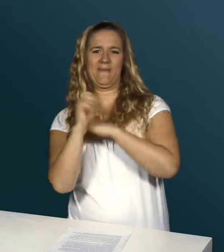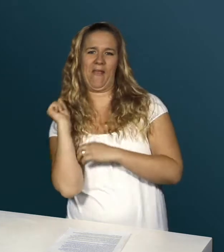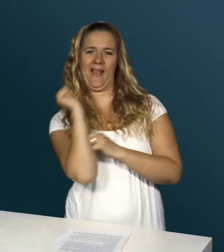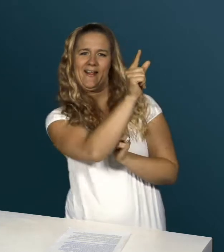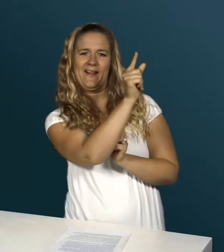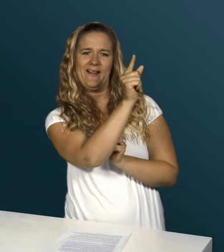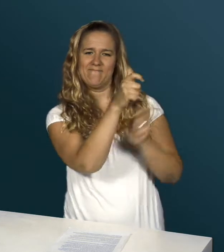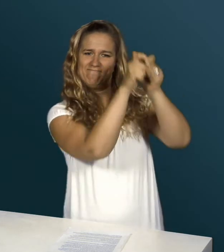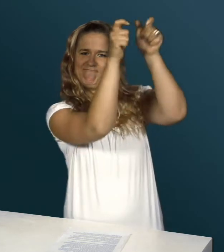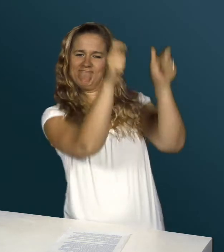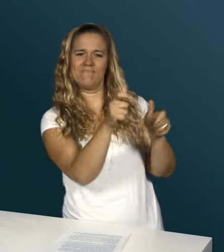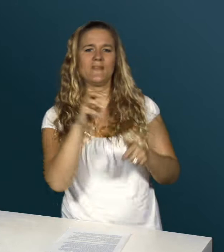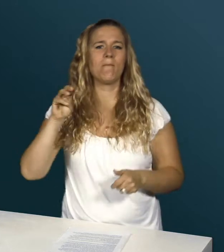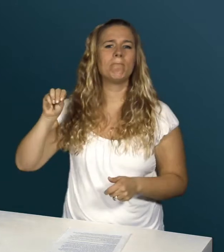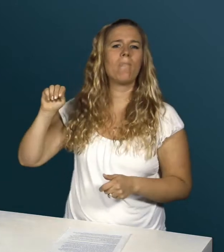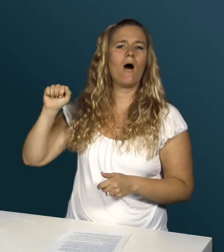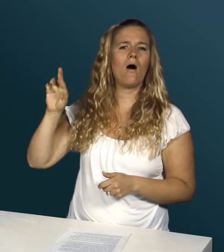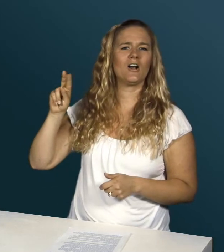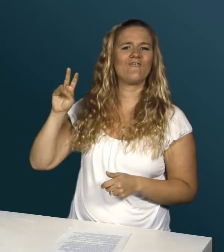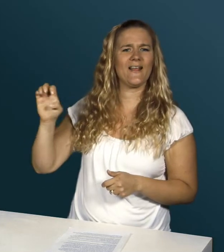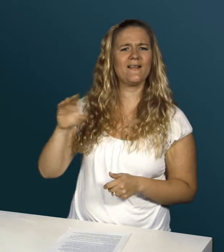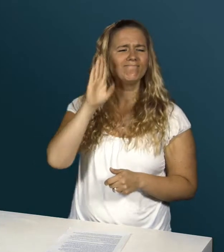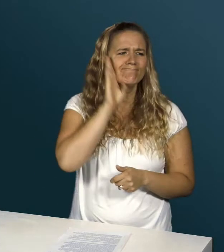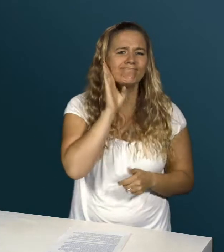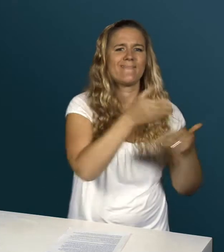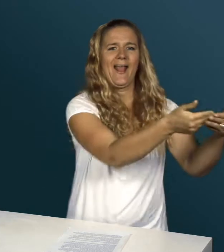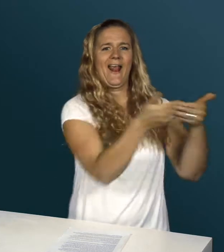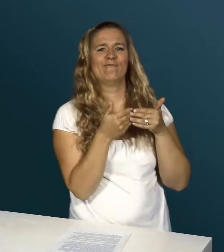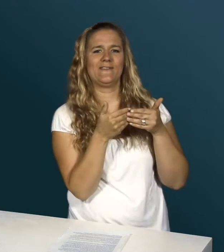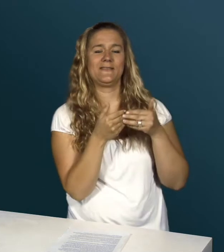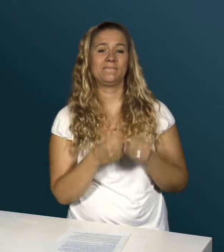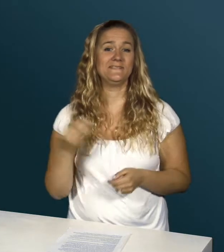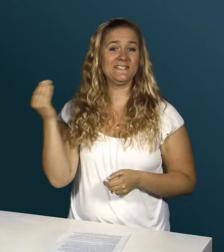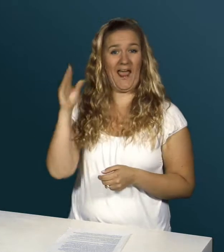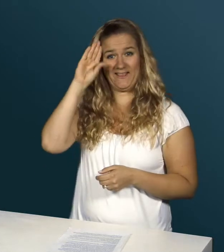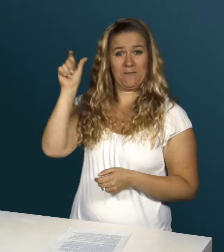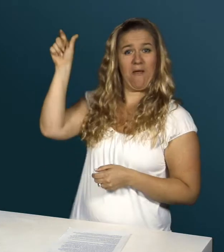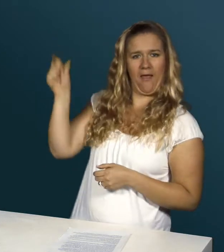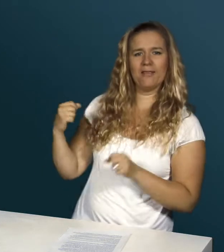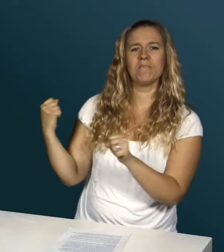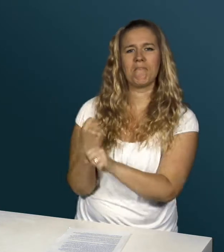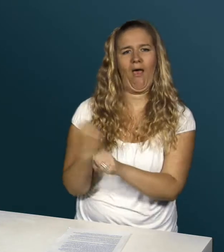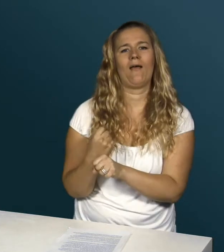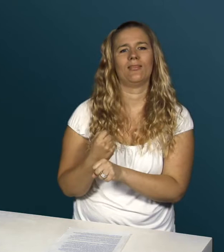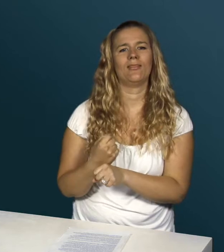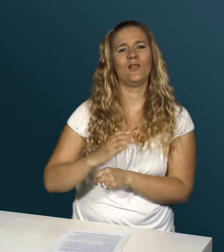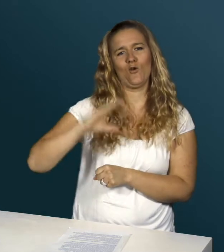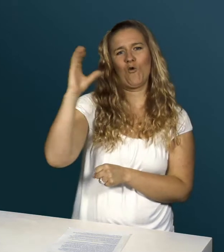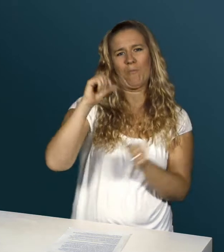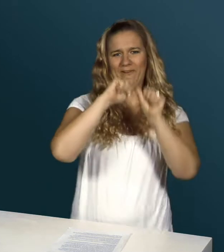Idee und sie hat eine E-Mail mit einer Bitte um Unterstützung an die Firma Marvel geschrieben. Daraufhin hat ein Zeichner